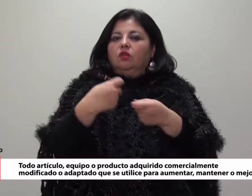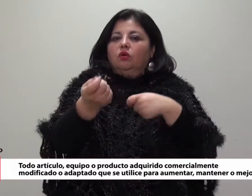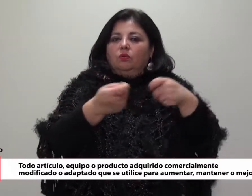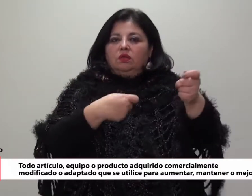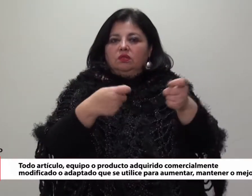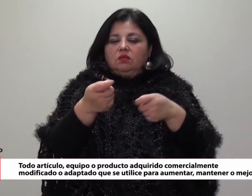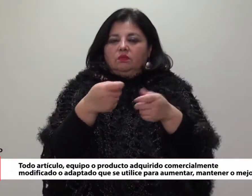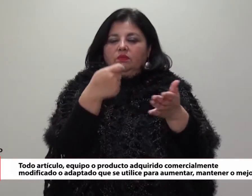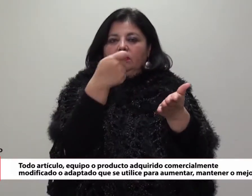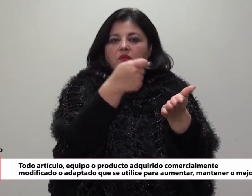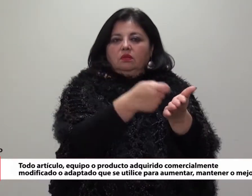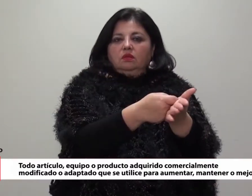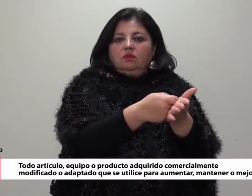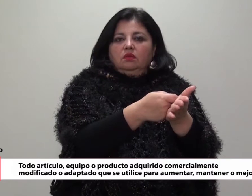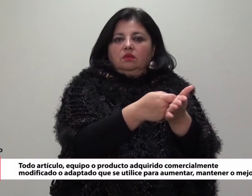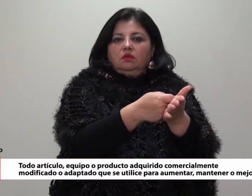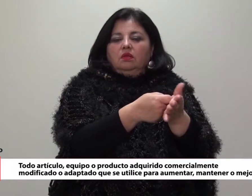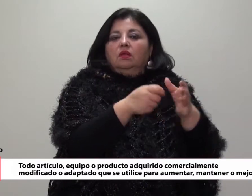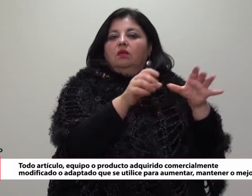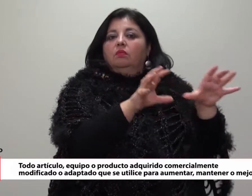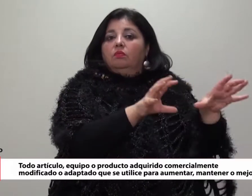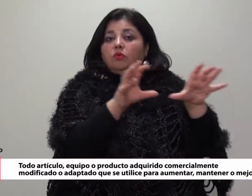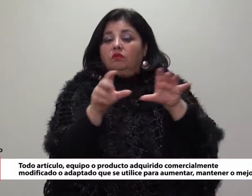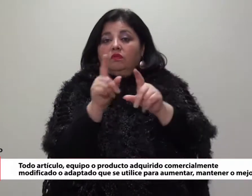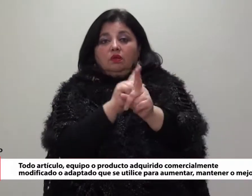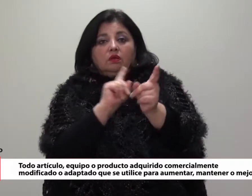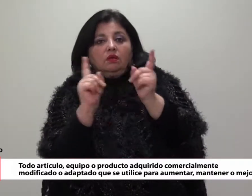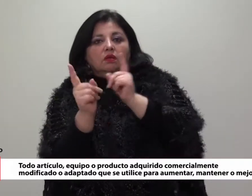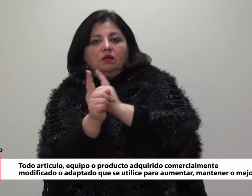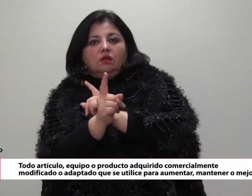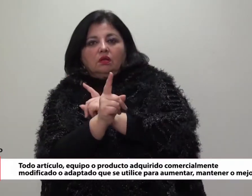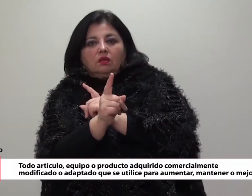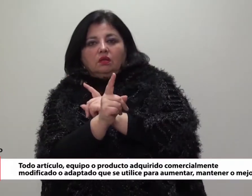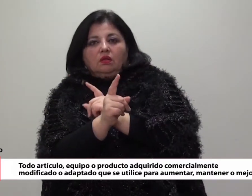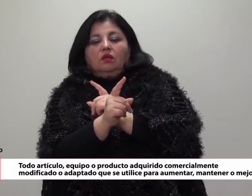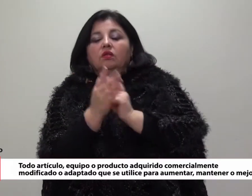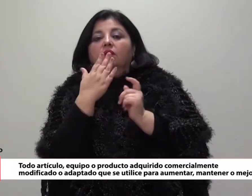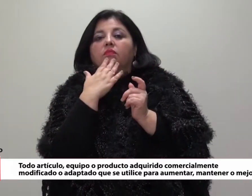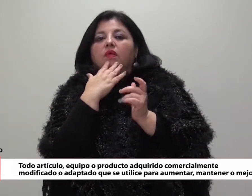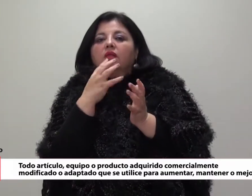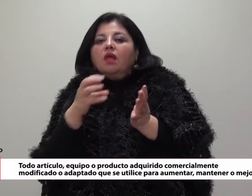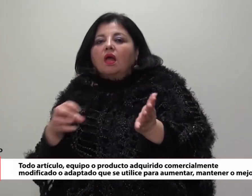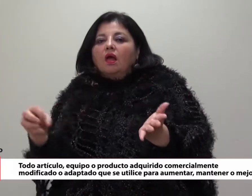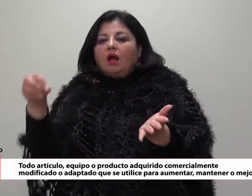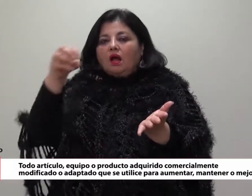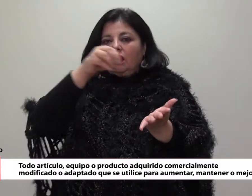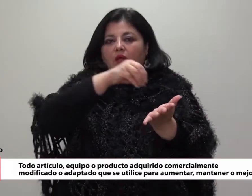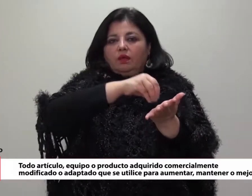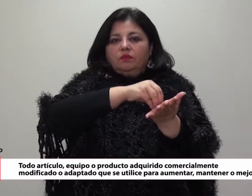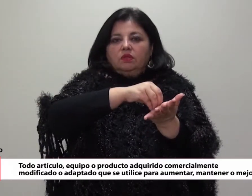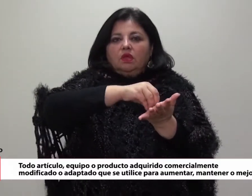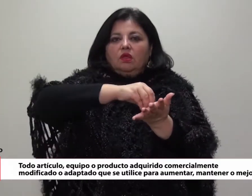O adaptado Que se utilice Para aumentar,